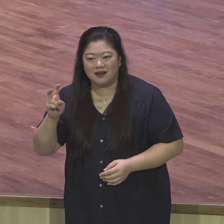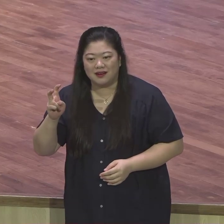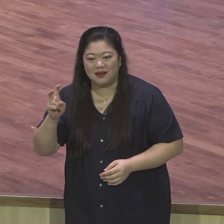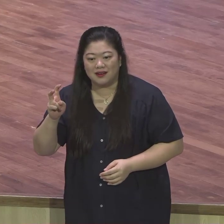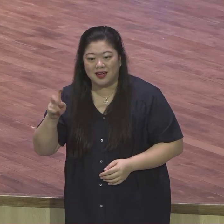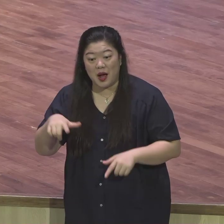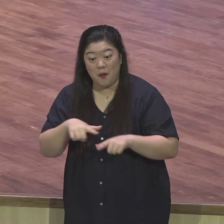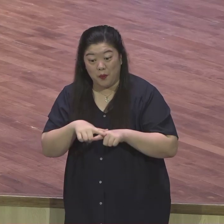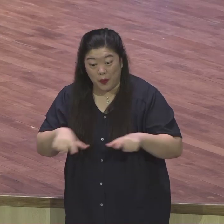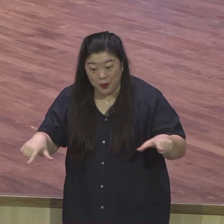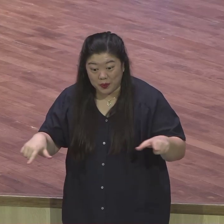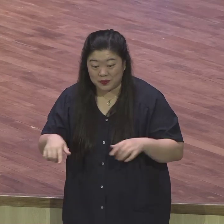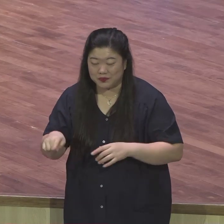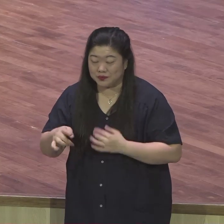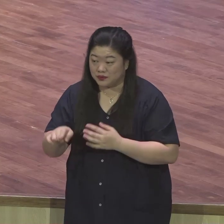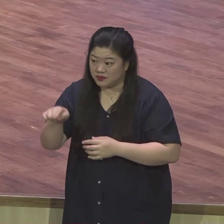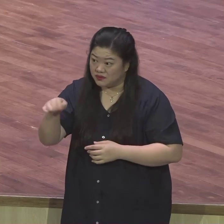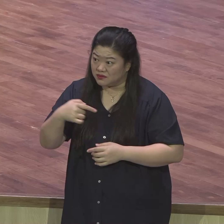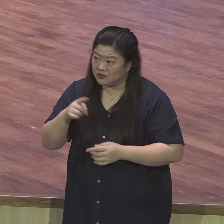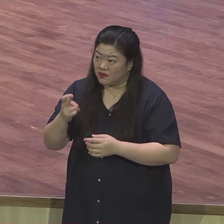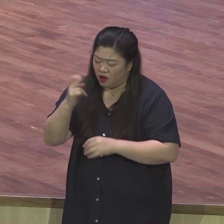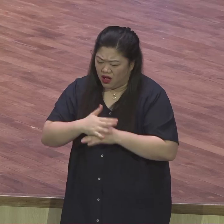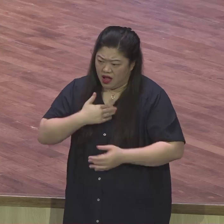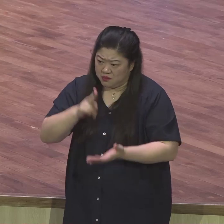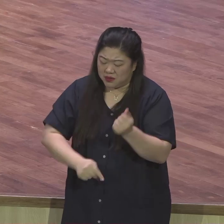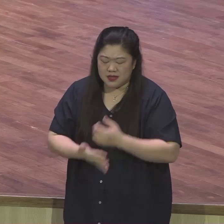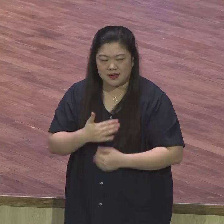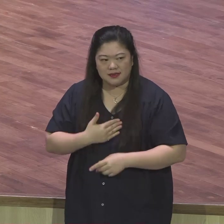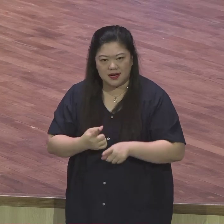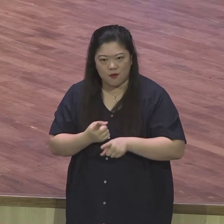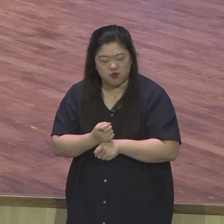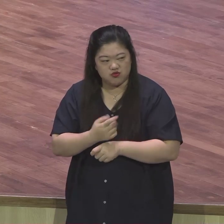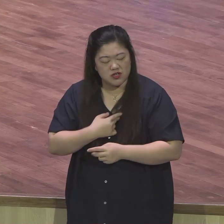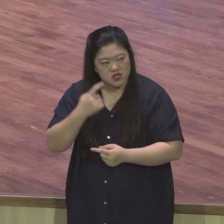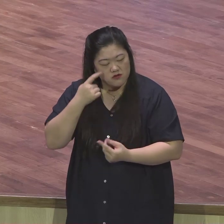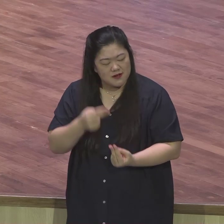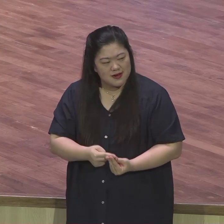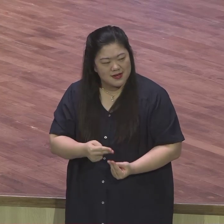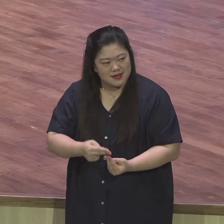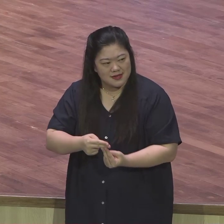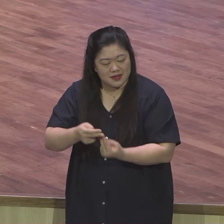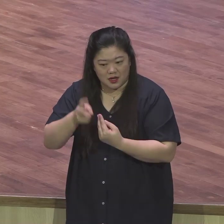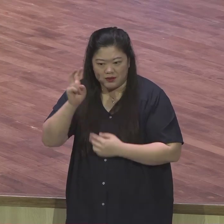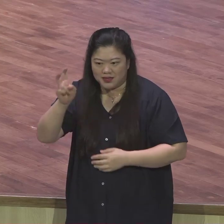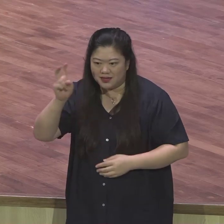그렇게 복수혈전을 버릴 수 있는 그러한 장면입니다.